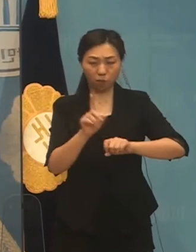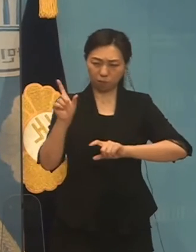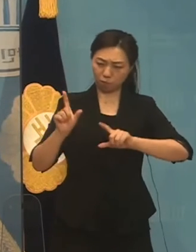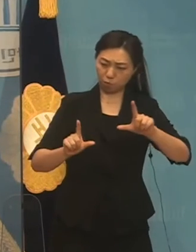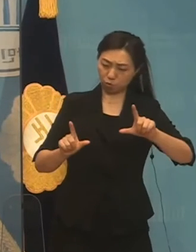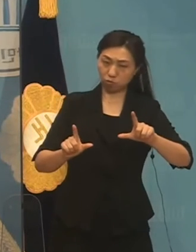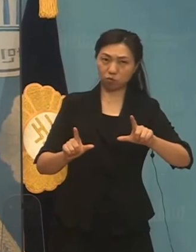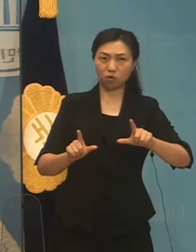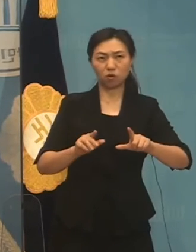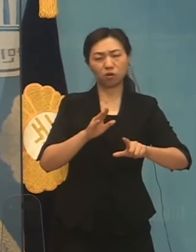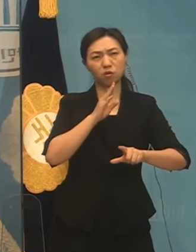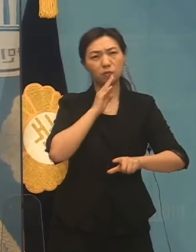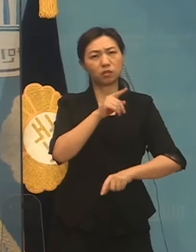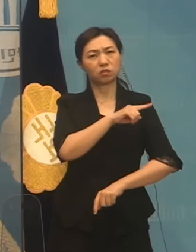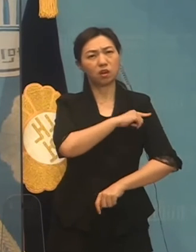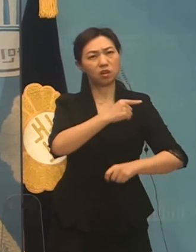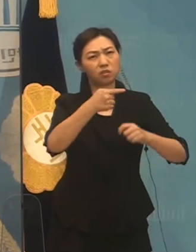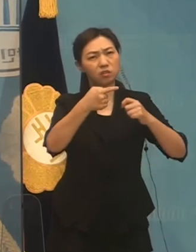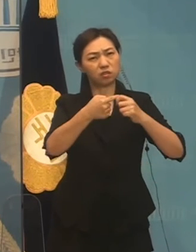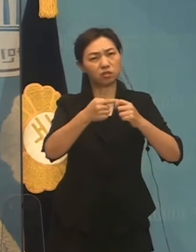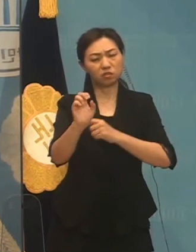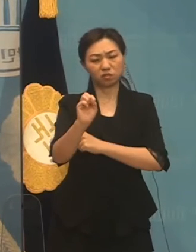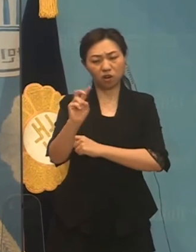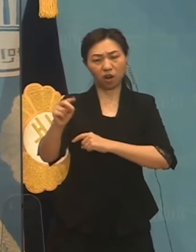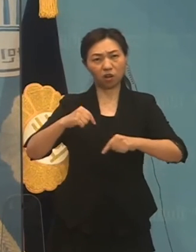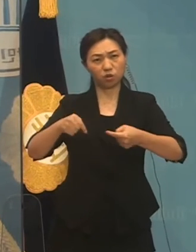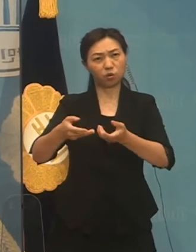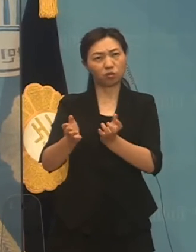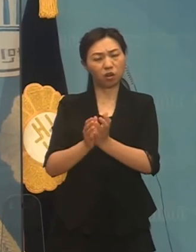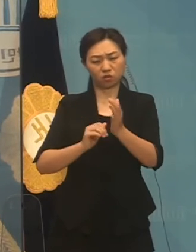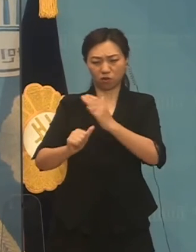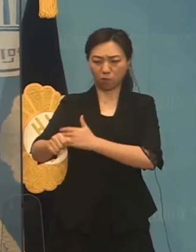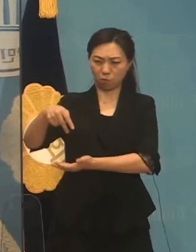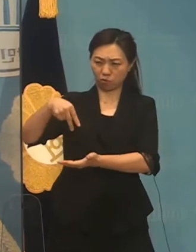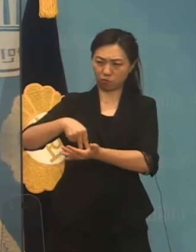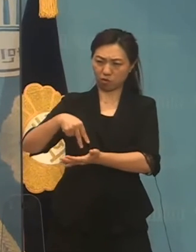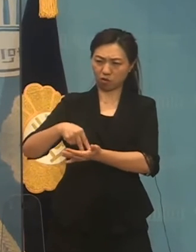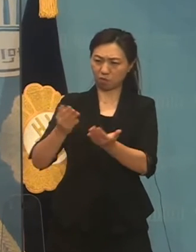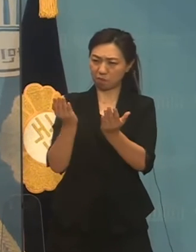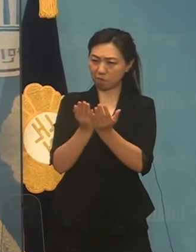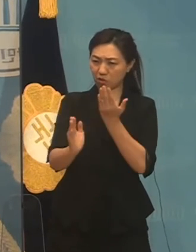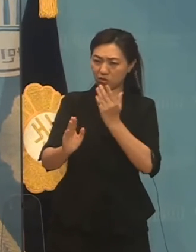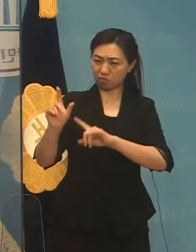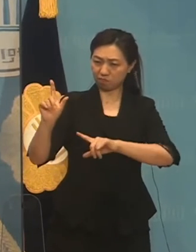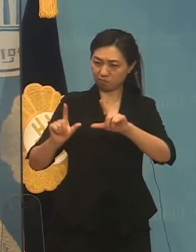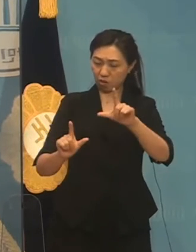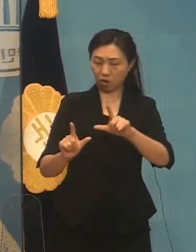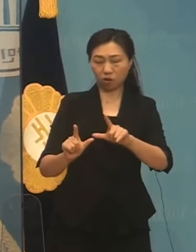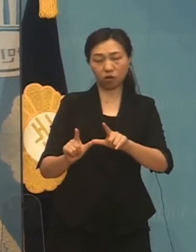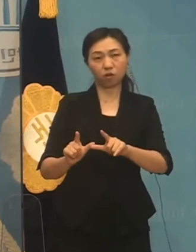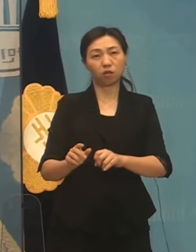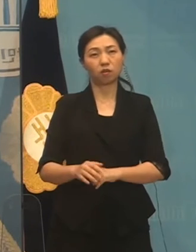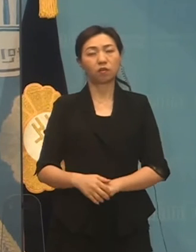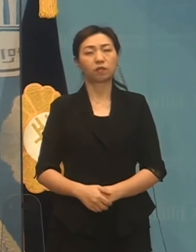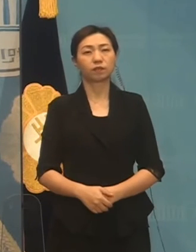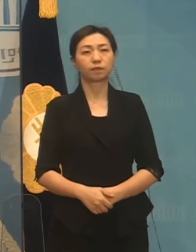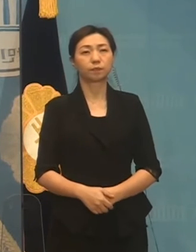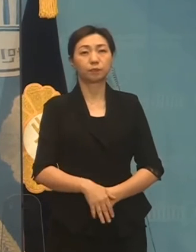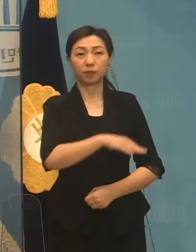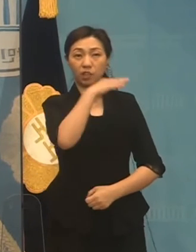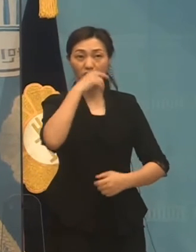매우 부적절하고 유감스러운 행보라는 것을 지적하지 않을 수 없습니다. 정의당은